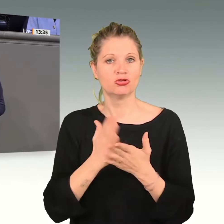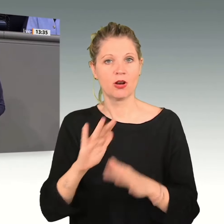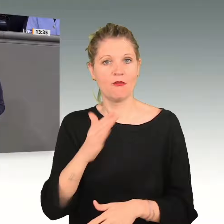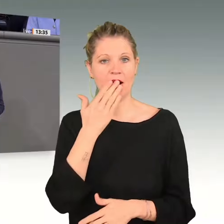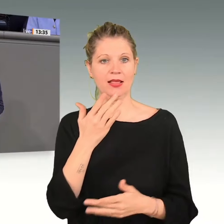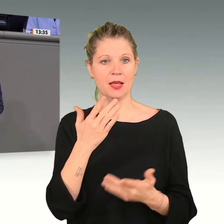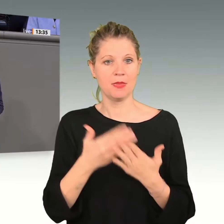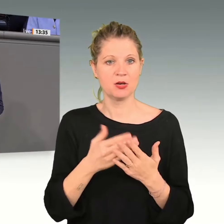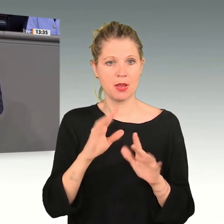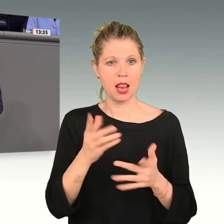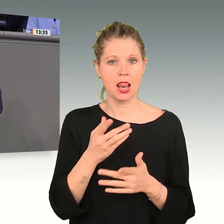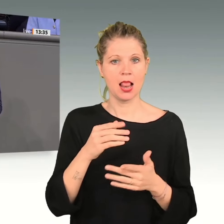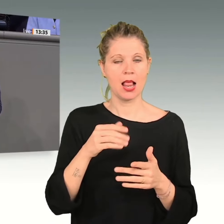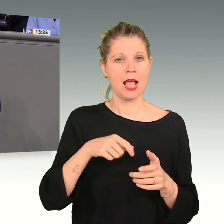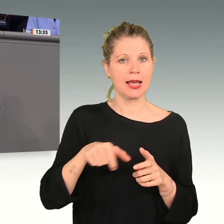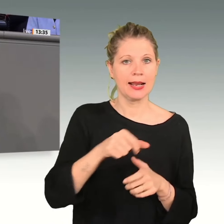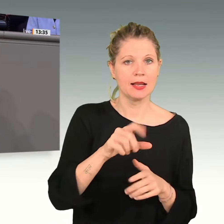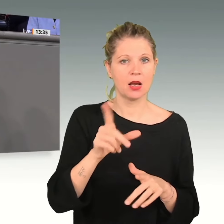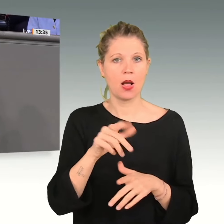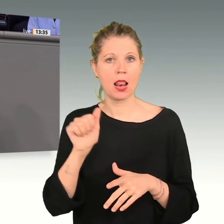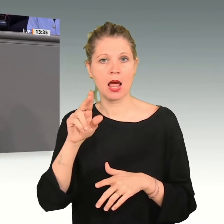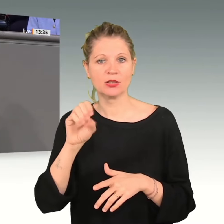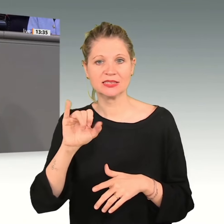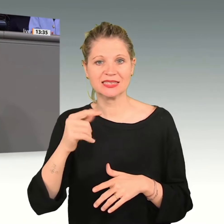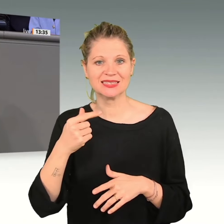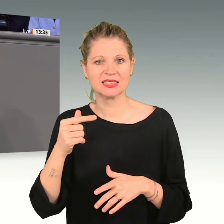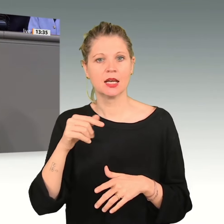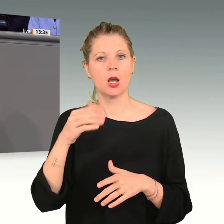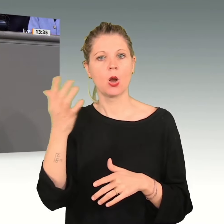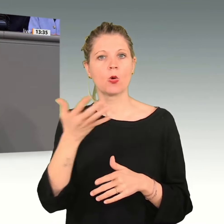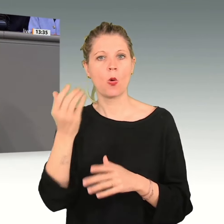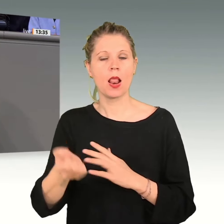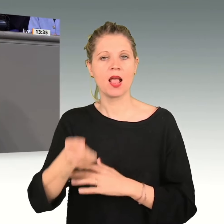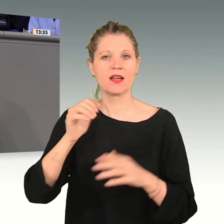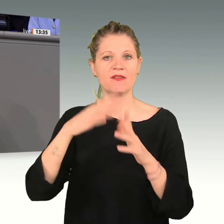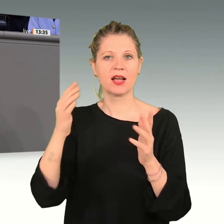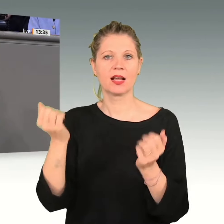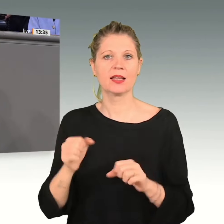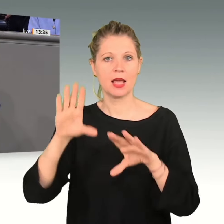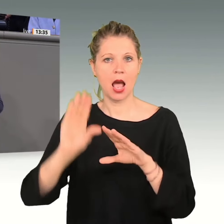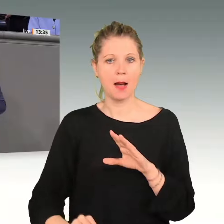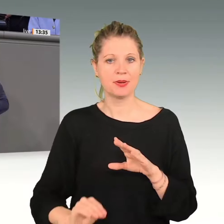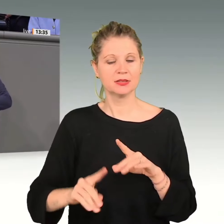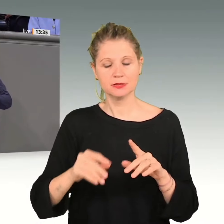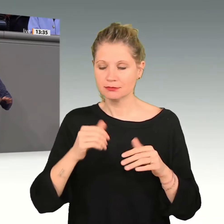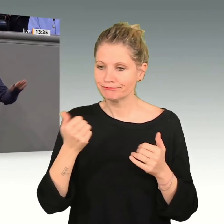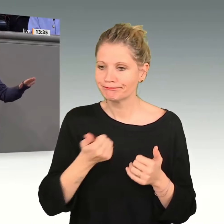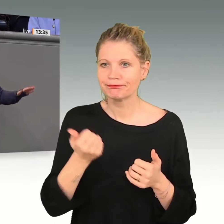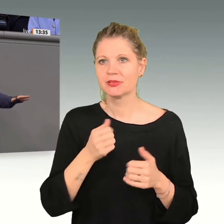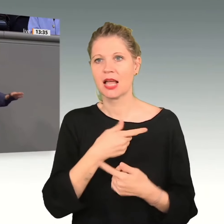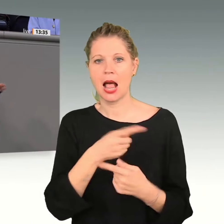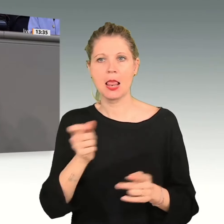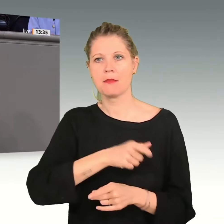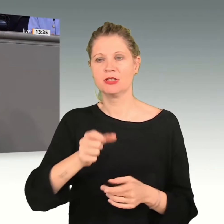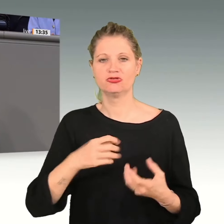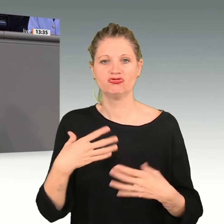im Rheinland als auch in der Lausitz abschalten können. Das ist ein großer Verdienst aller Menschen hier im Parlament, in der Regierung, außerhalb in der